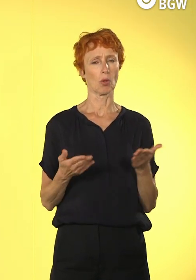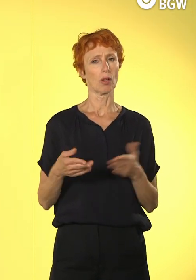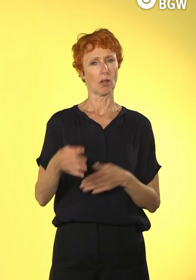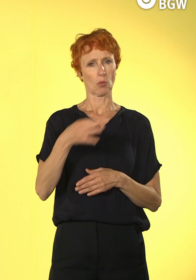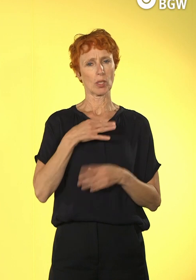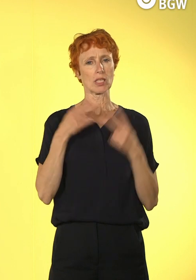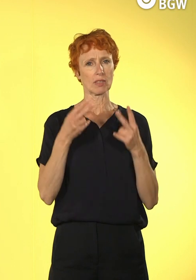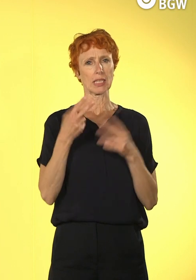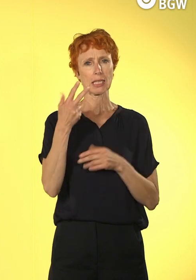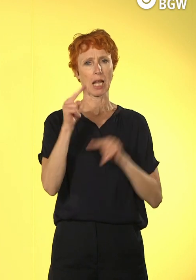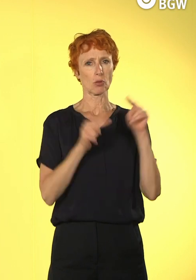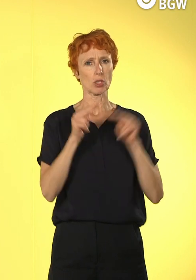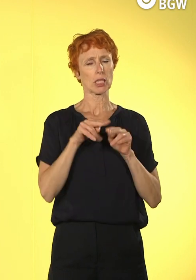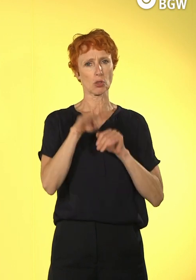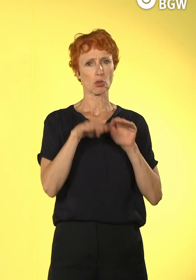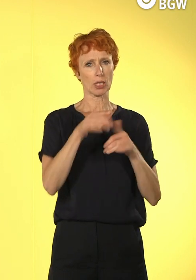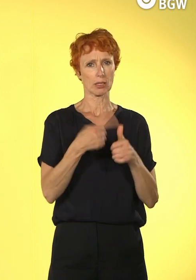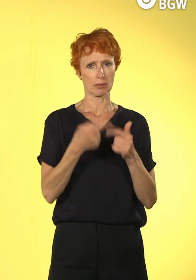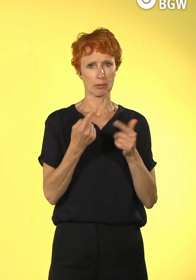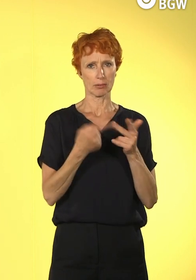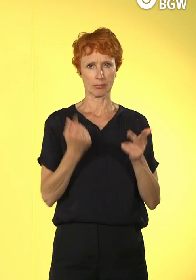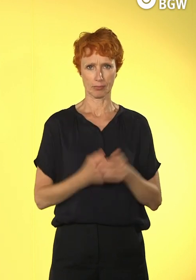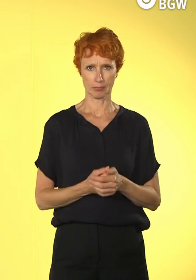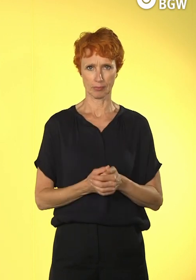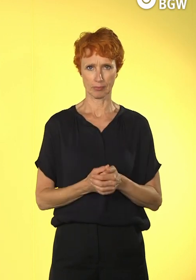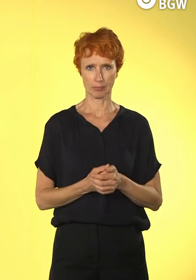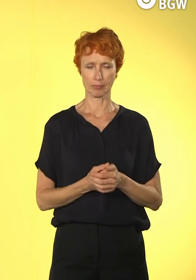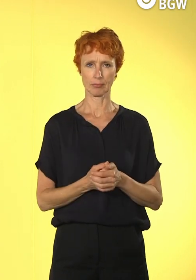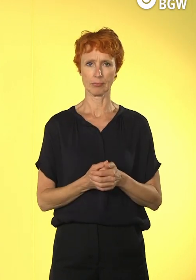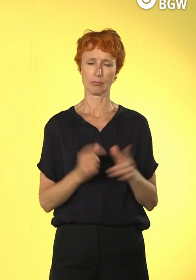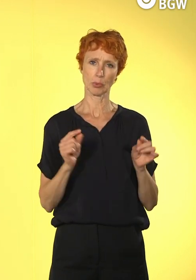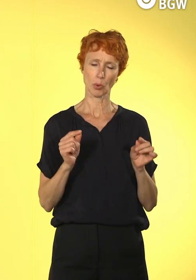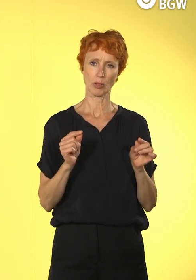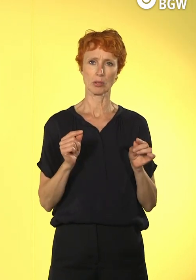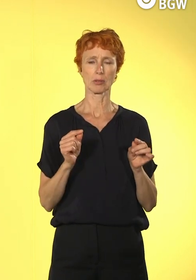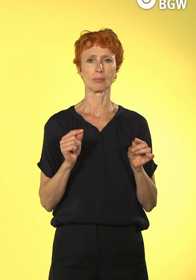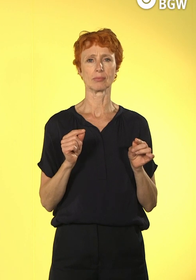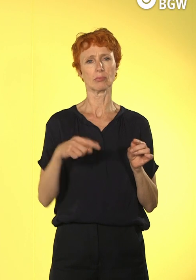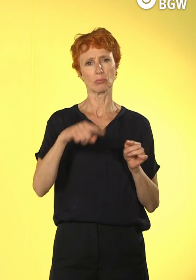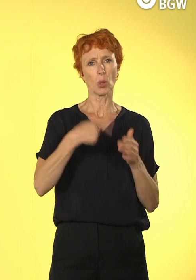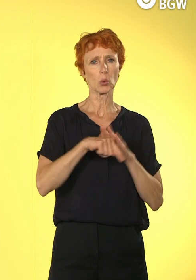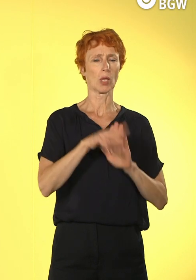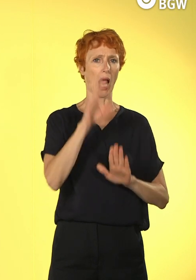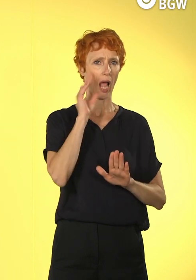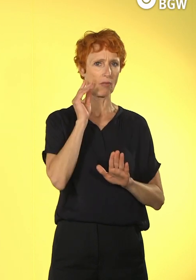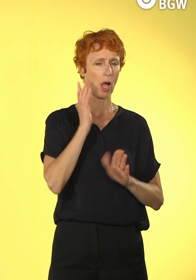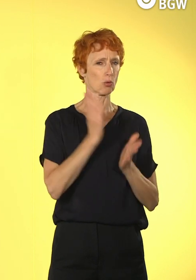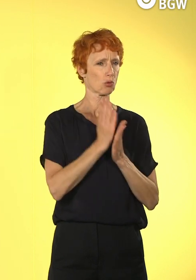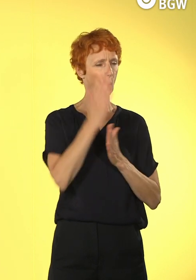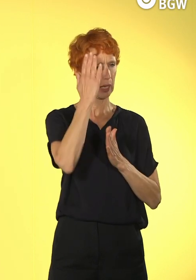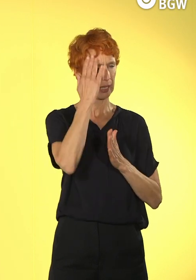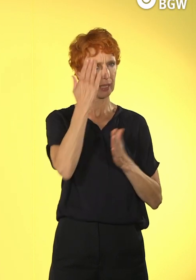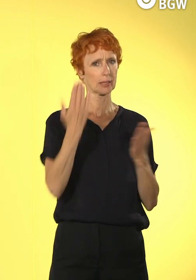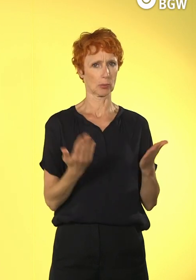denn es gibt eigentlich drei Grundprobleme bei dem Digitalisierung, die wir aus unserer Erfahrung berichten können.